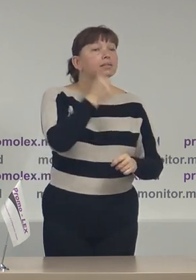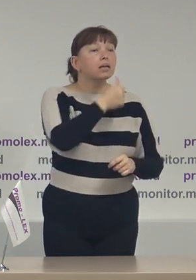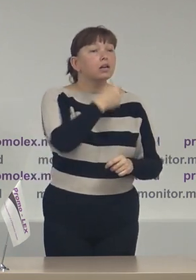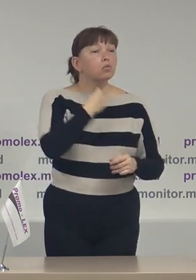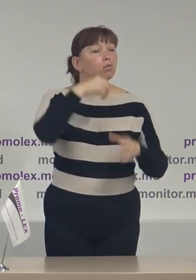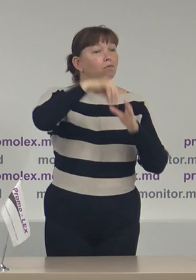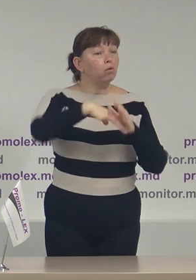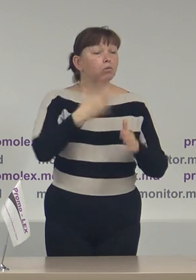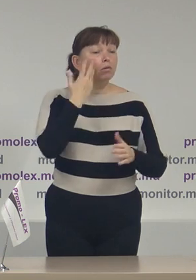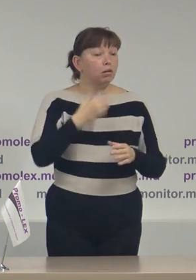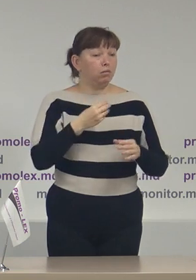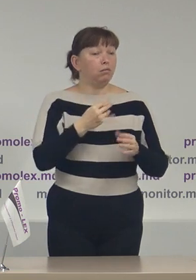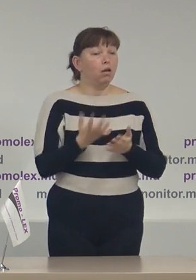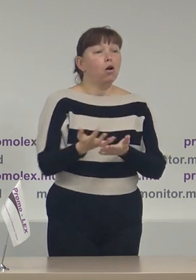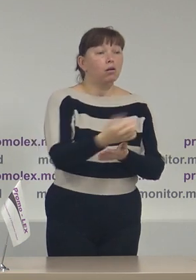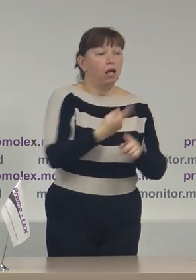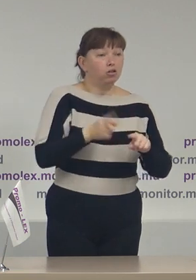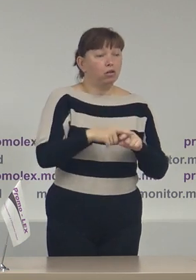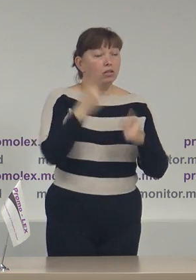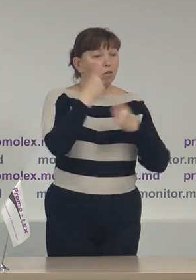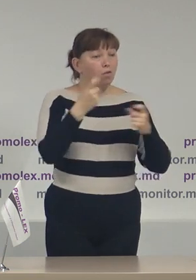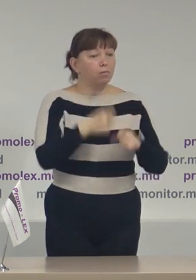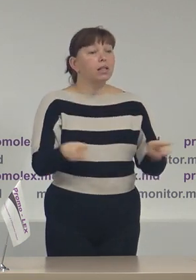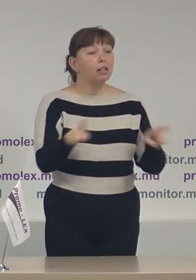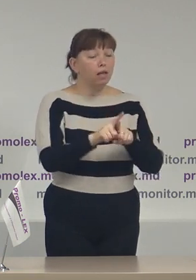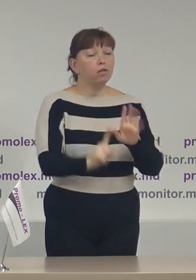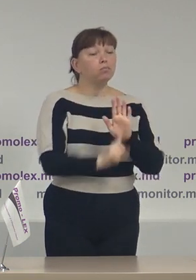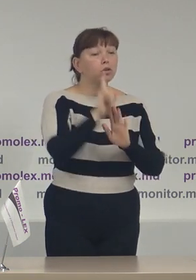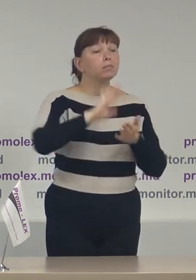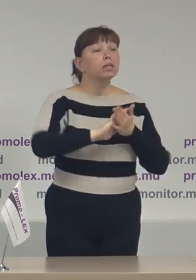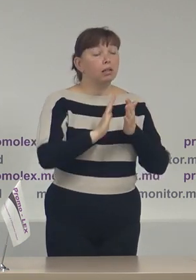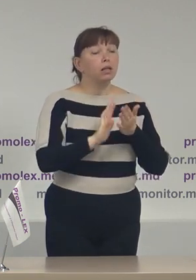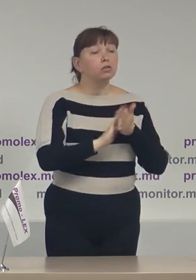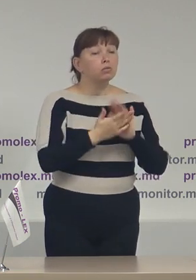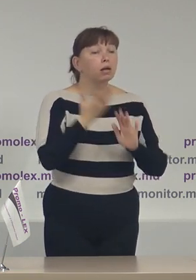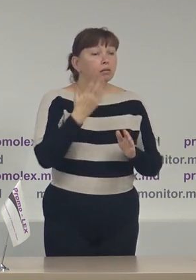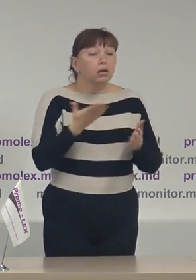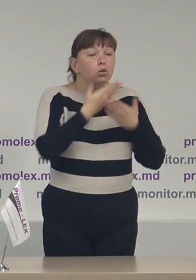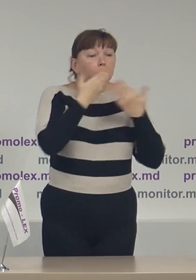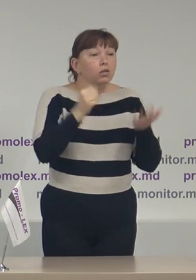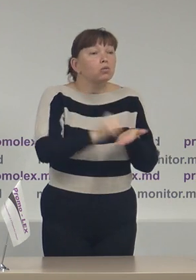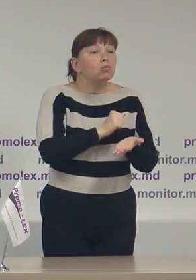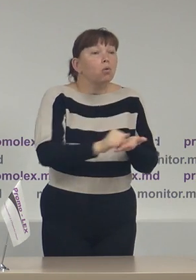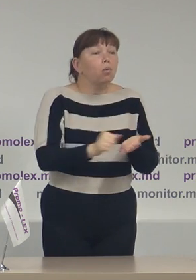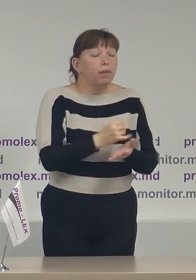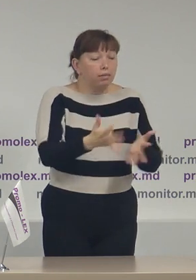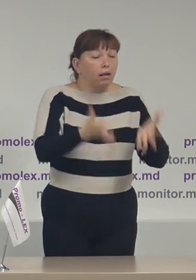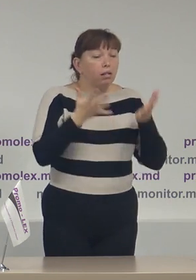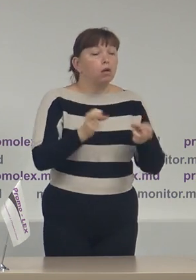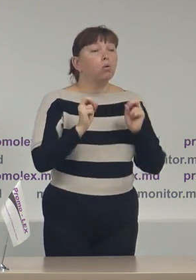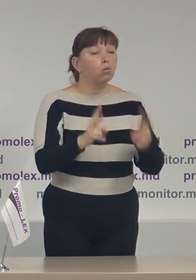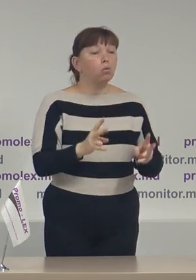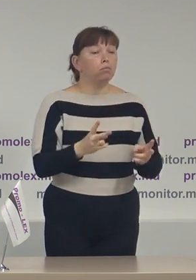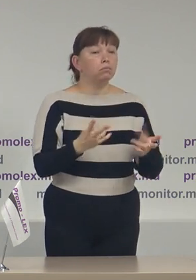în timpul colectării acestor informații la fel pornind de la situația că metodologic nu este discris foarte clar cum